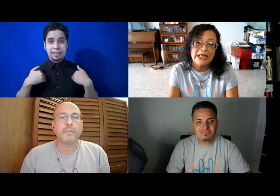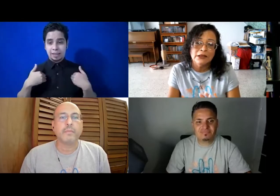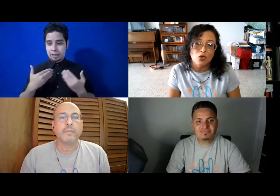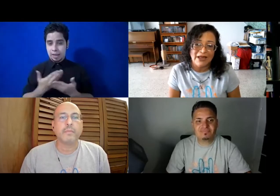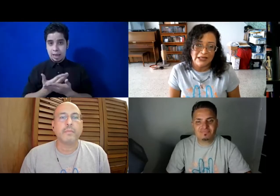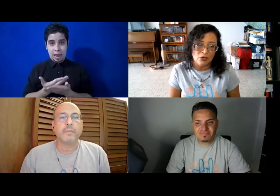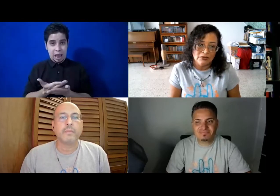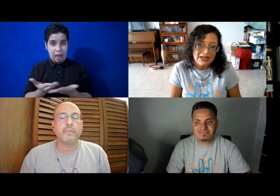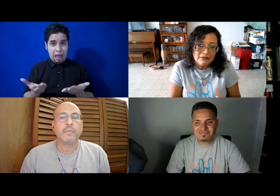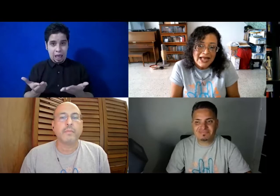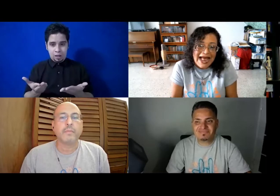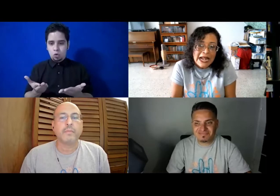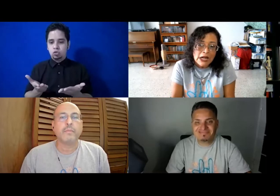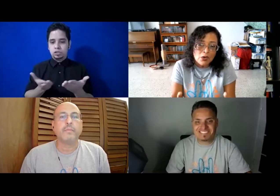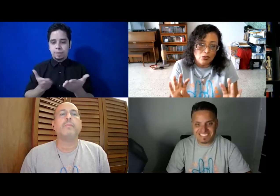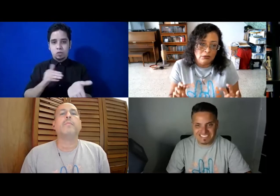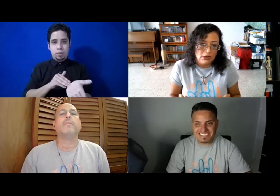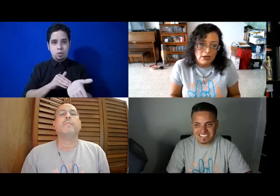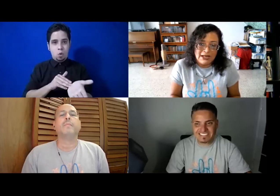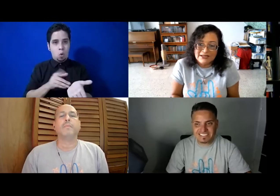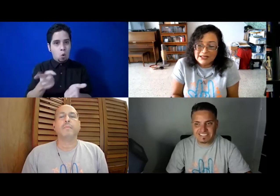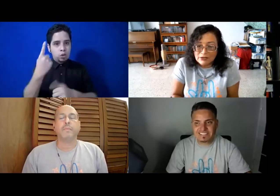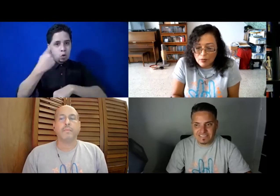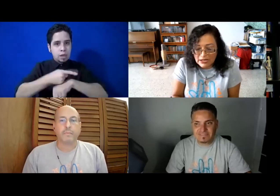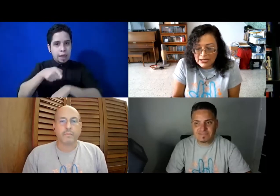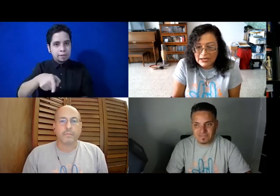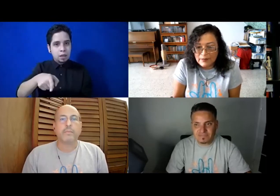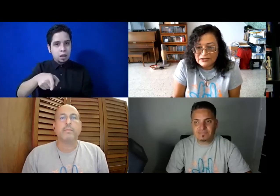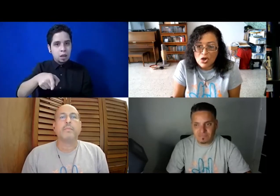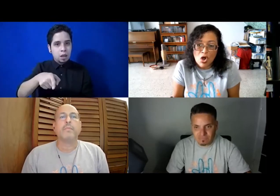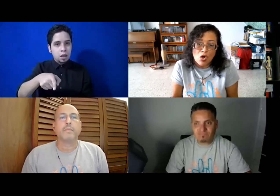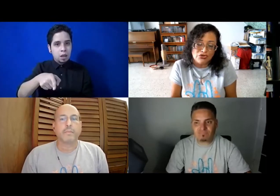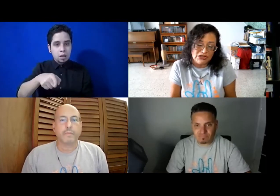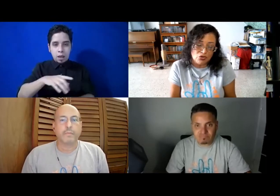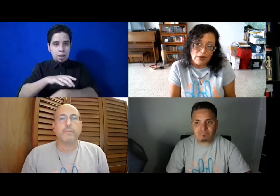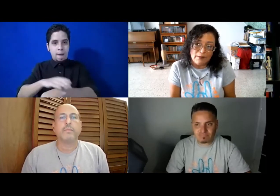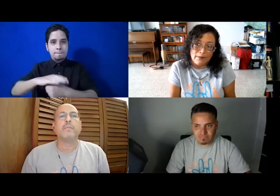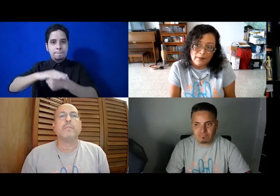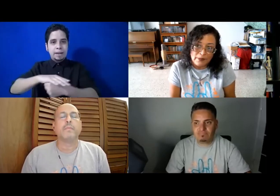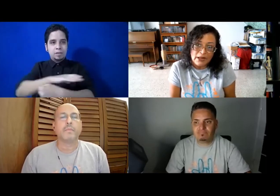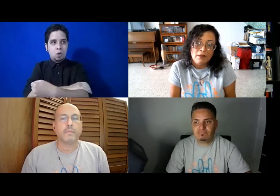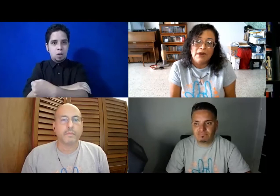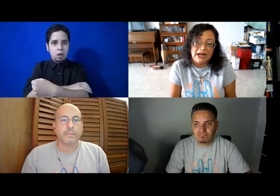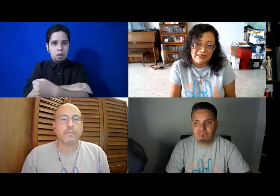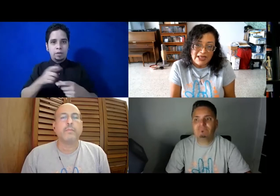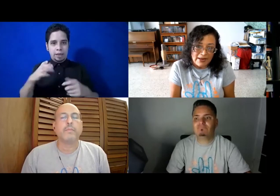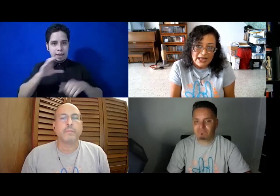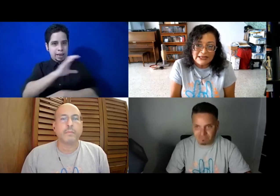cernimiento médico, algo, que si te toman la presión o si te toman las clínicas que ponen, para la diabetes